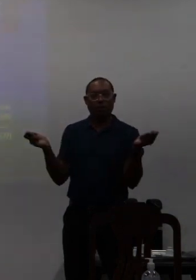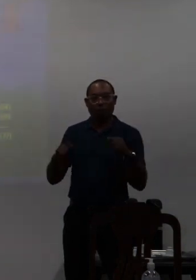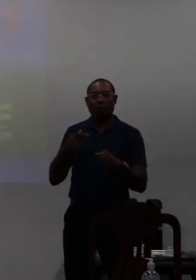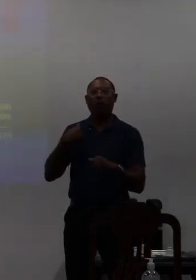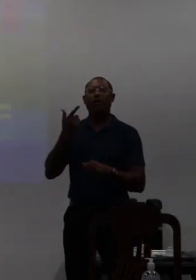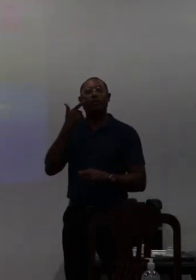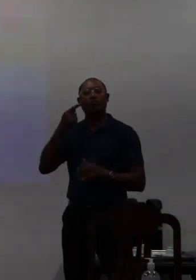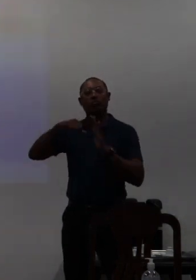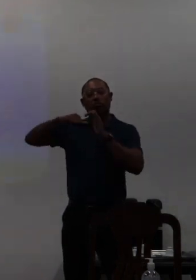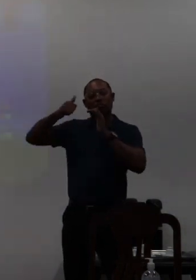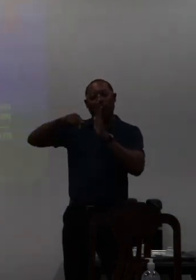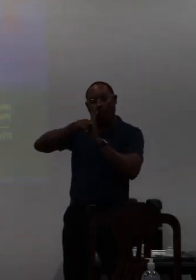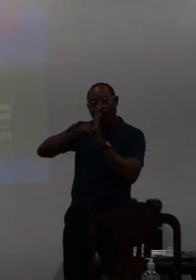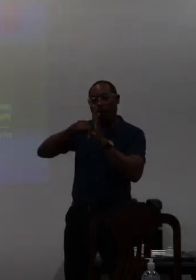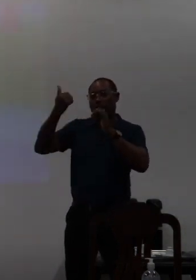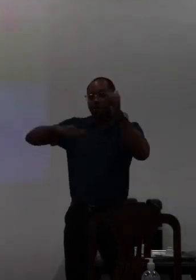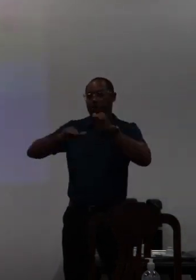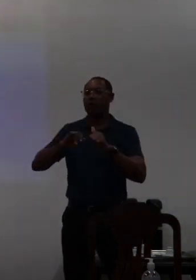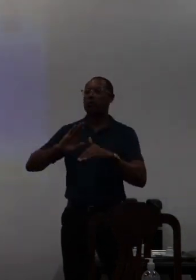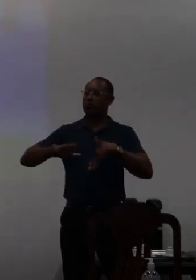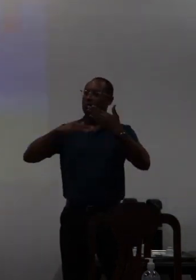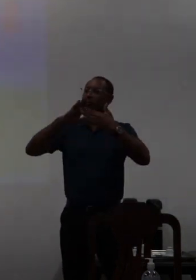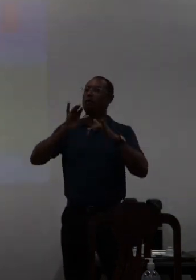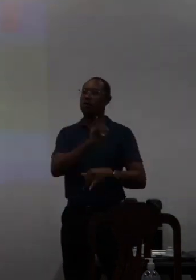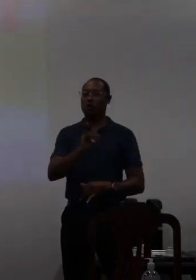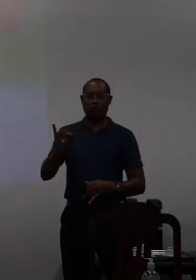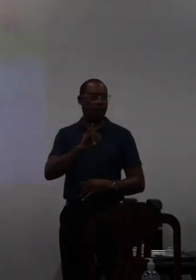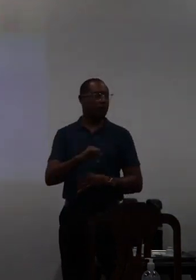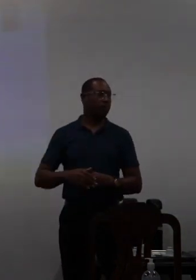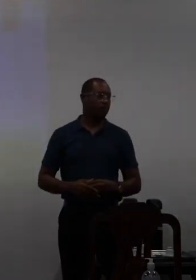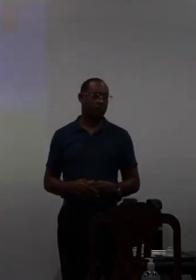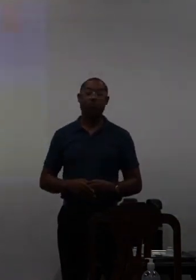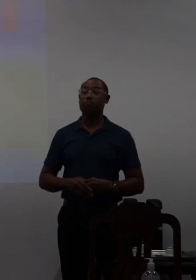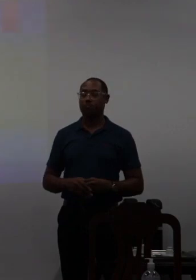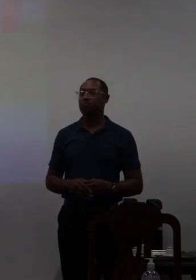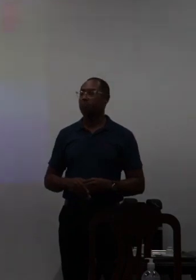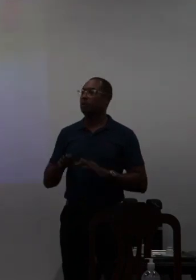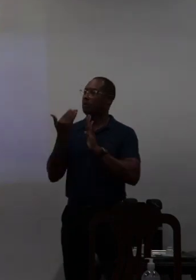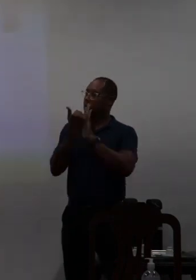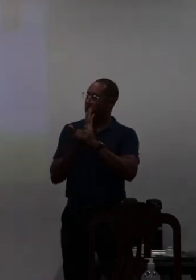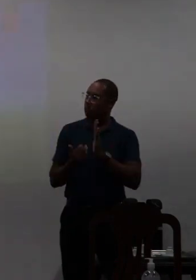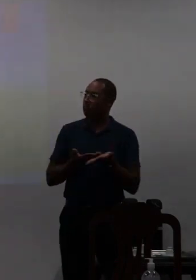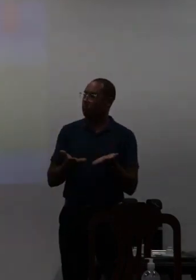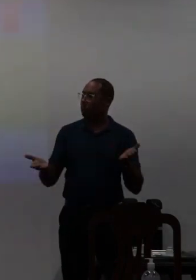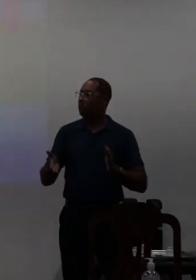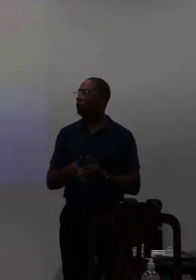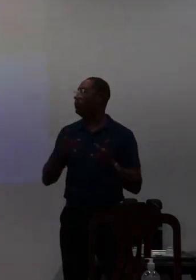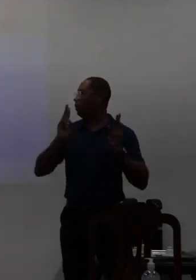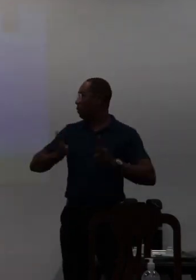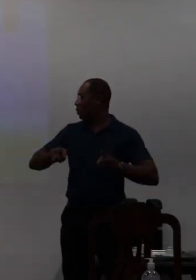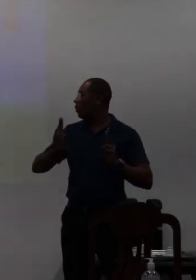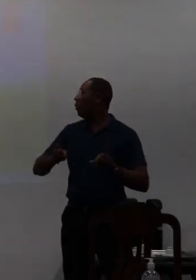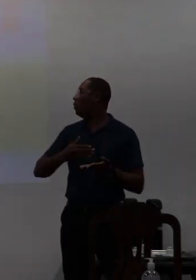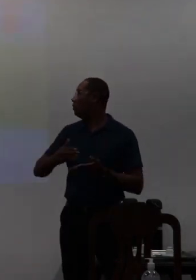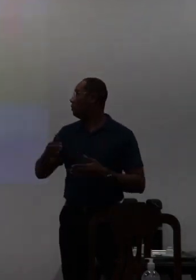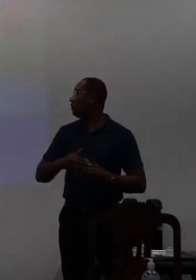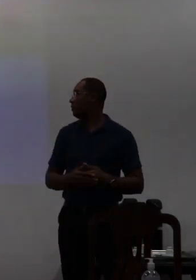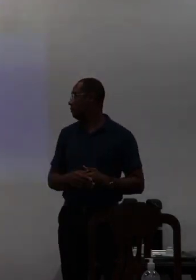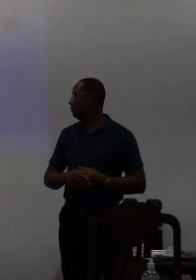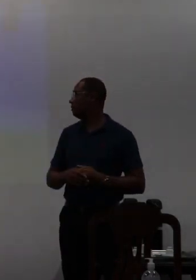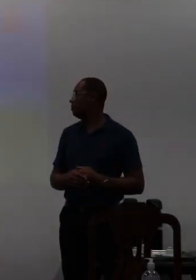a gente verificar o desenvolvimento institucional então assim os programas foram esses permanece o mesmo